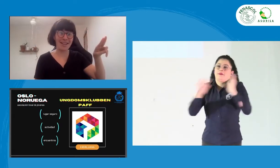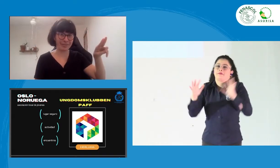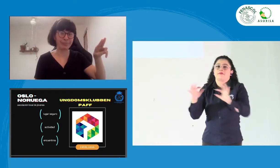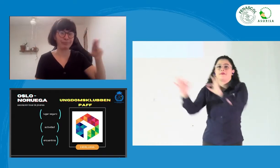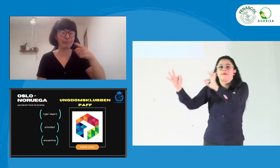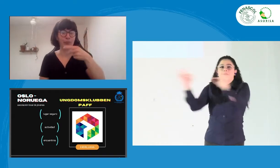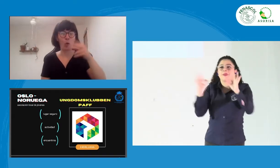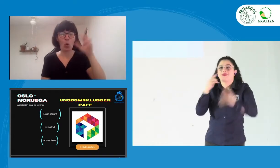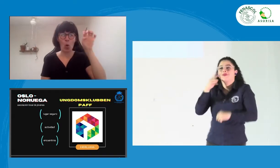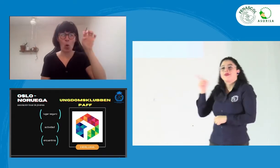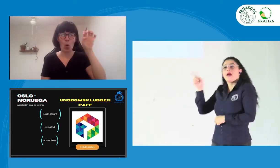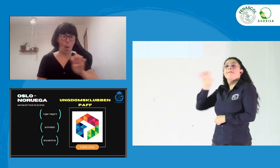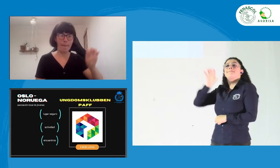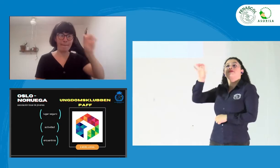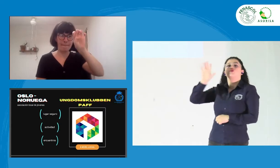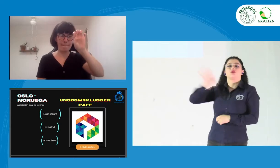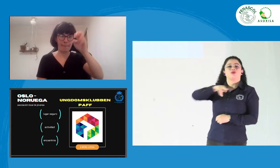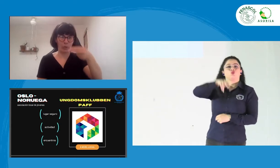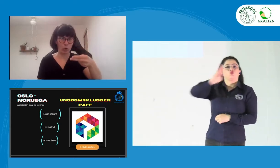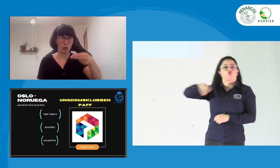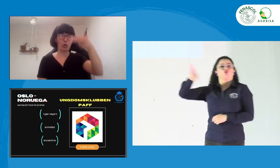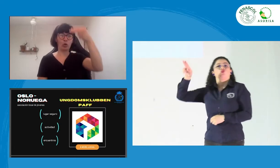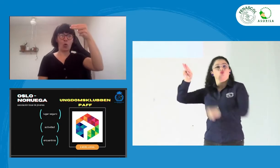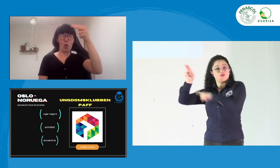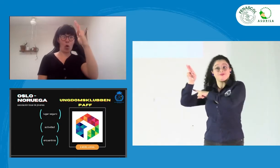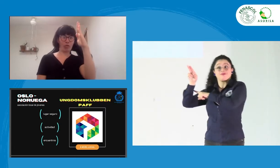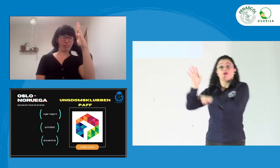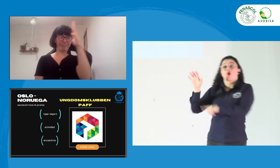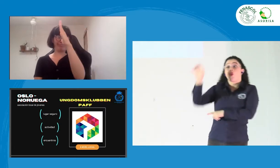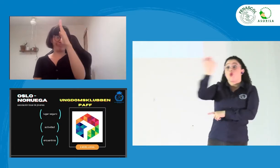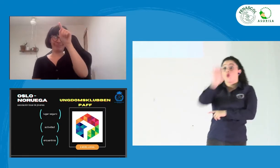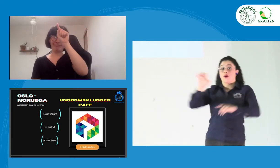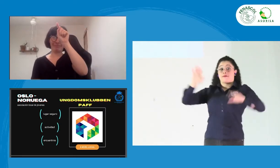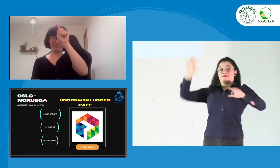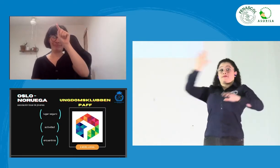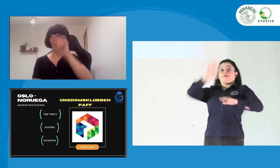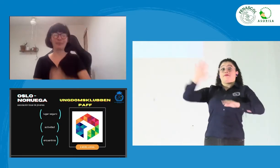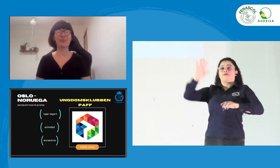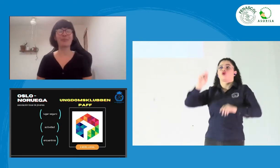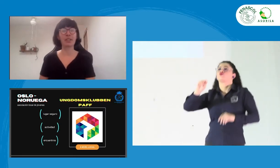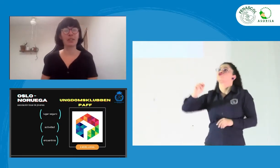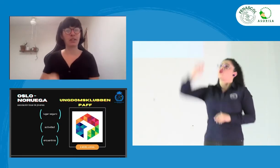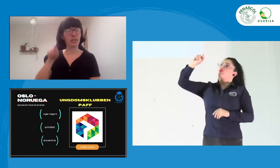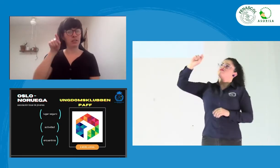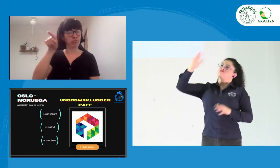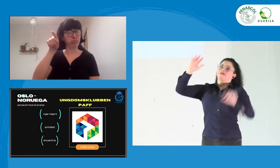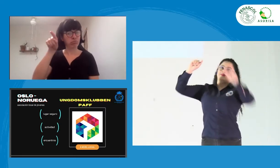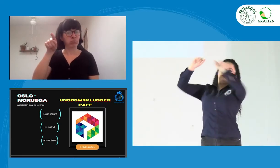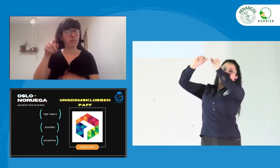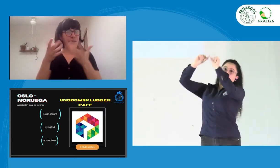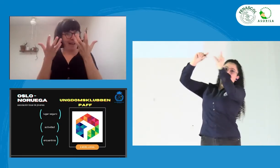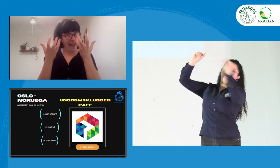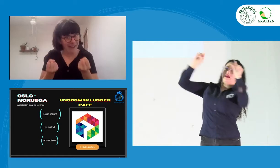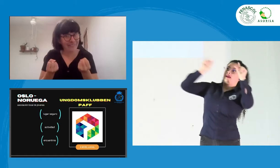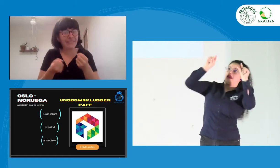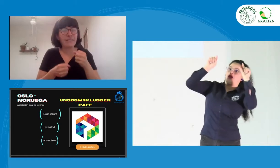esa pregunta que sucedió en Noruega. Allí en Europa, en el norte de Europa, noroccidente de Europa.